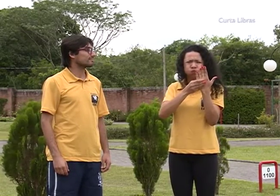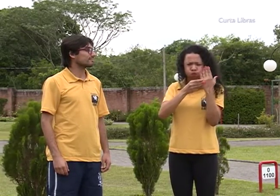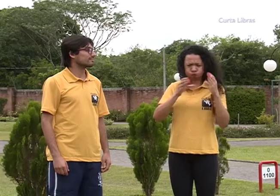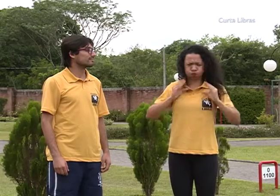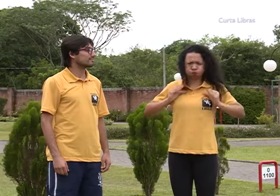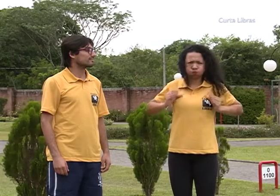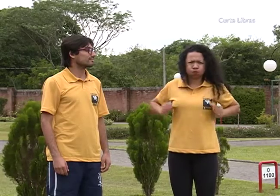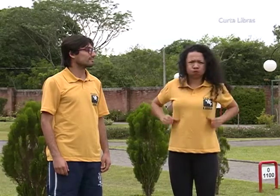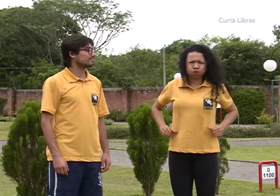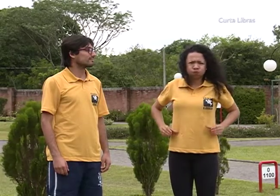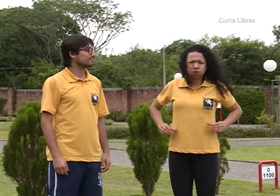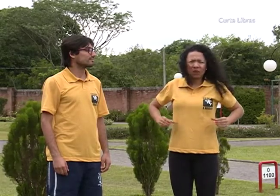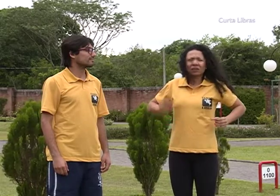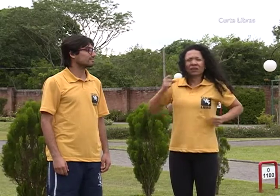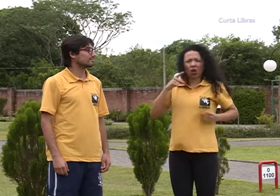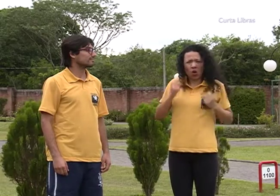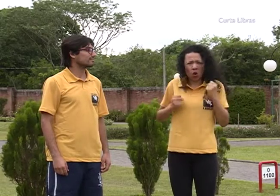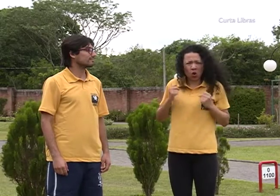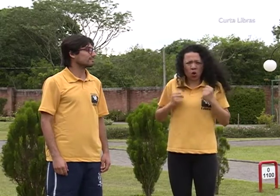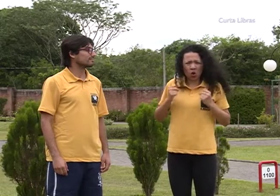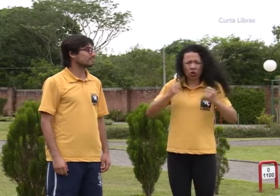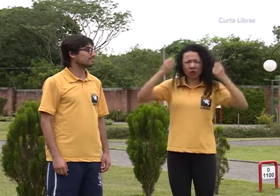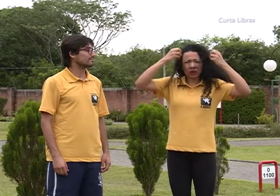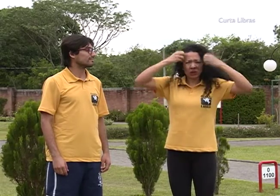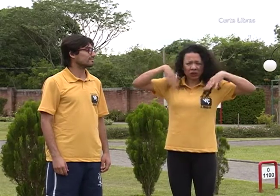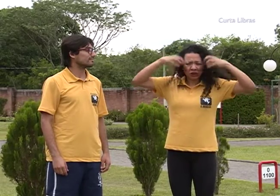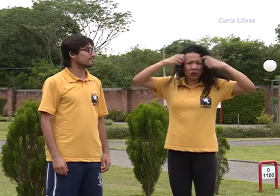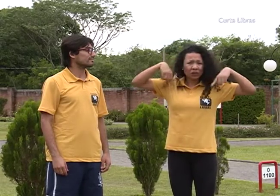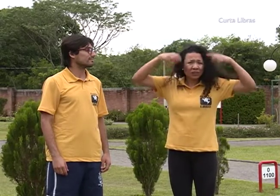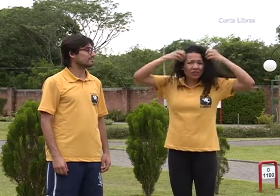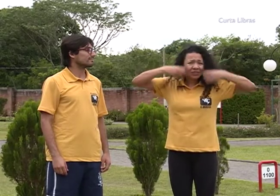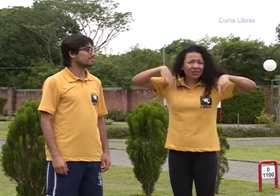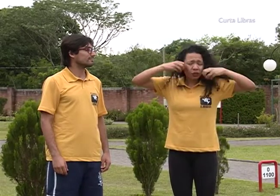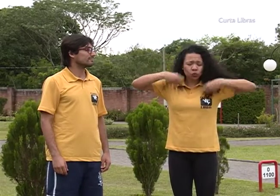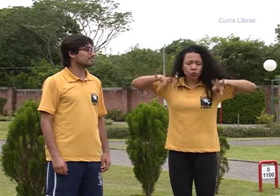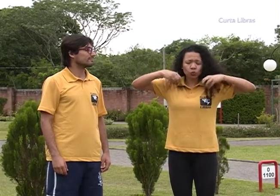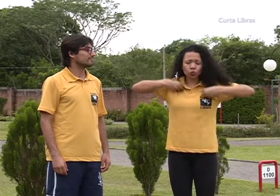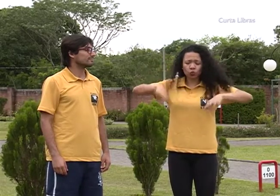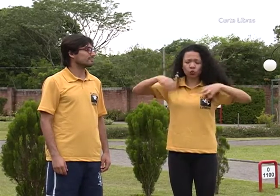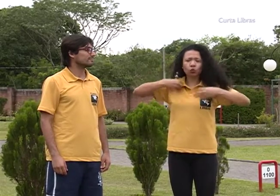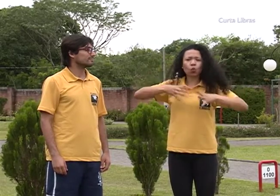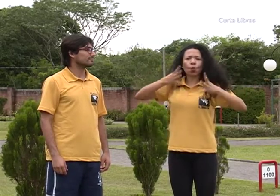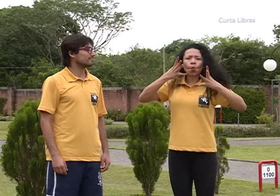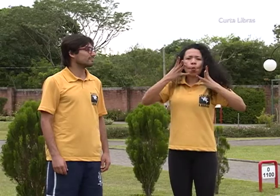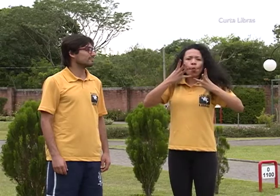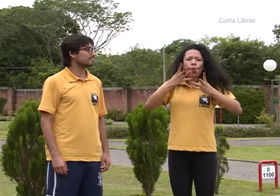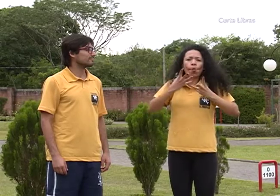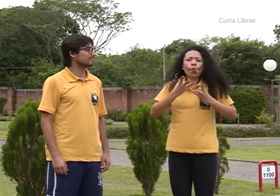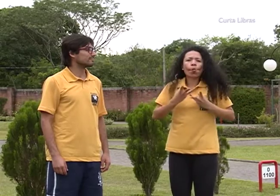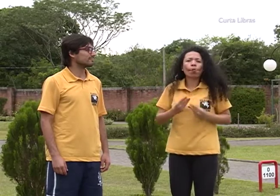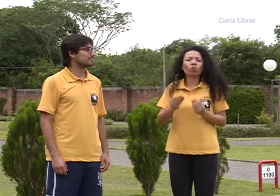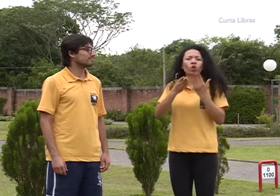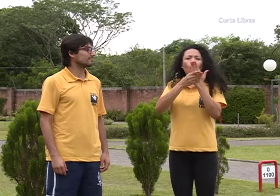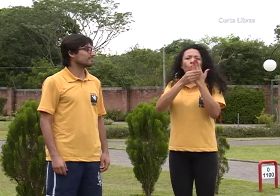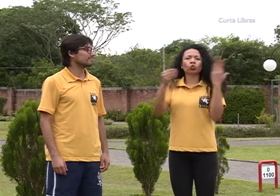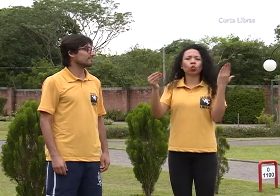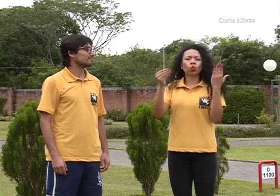nosso corpo? Com a corrida, a gente sua muito e vai eliminando essa gordura, fazendo com que